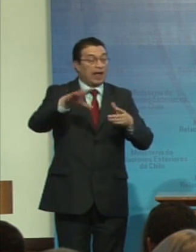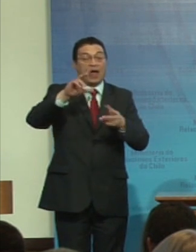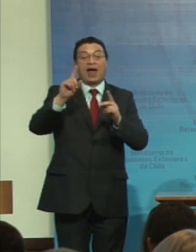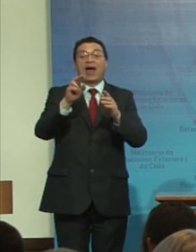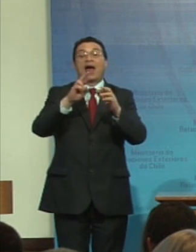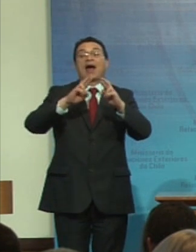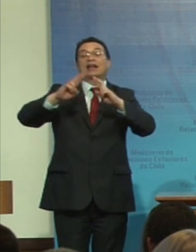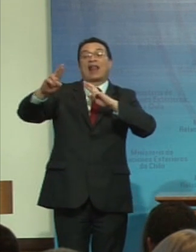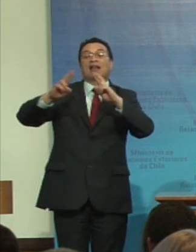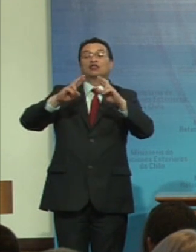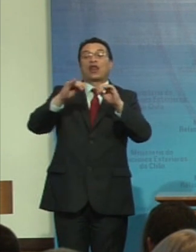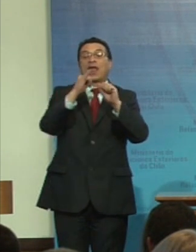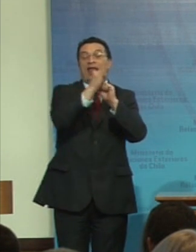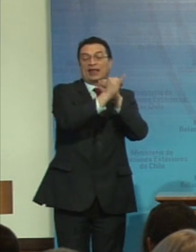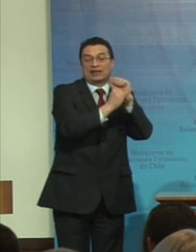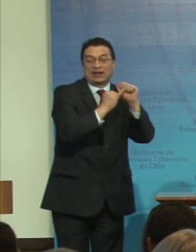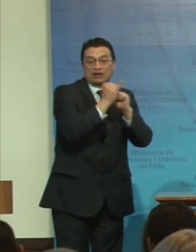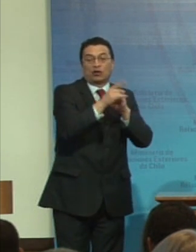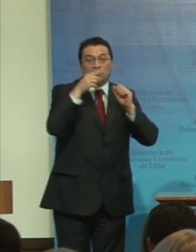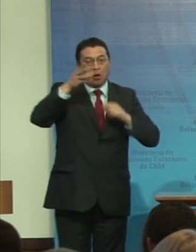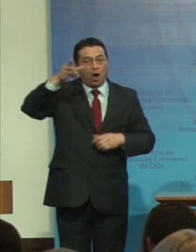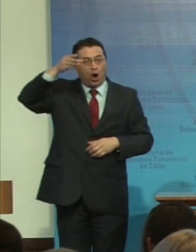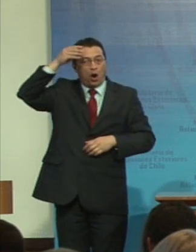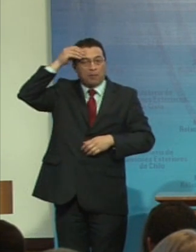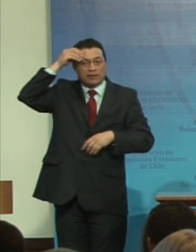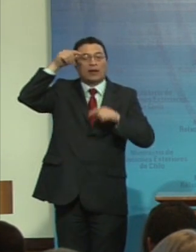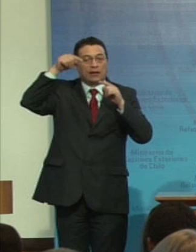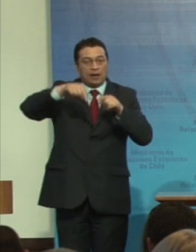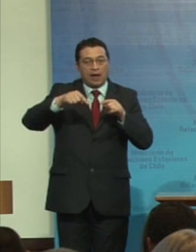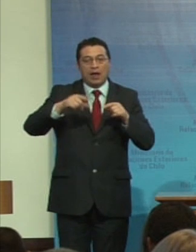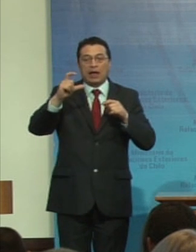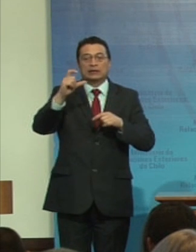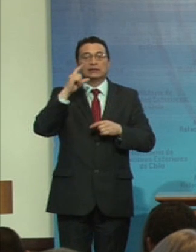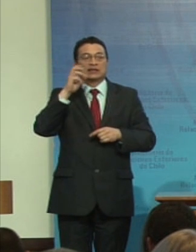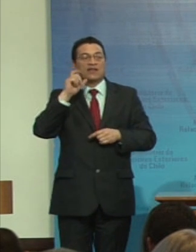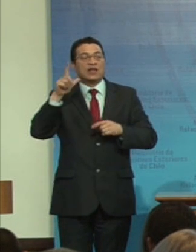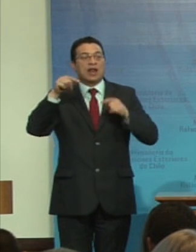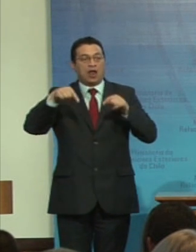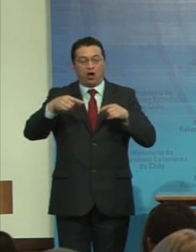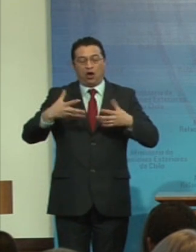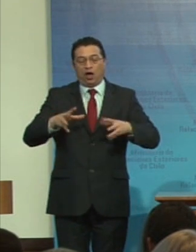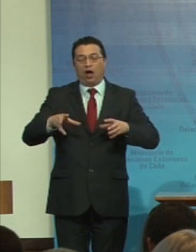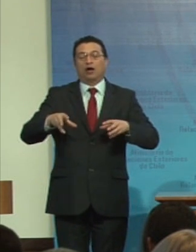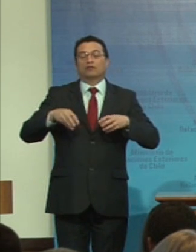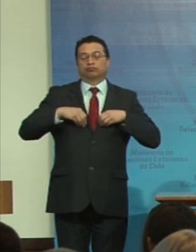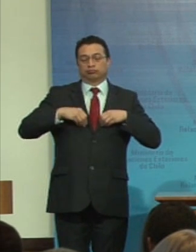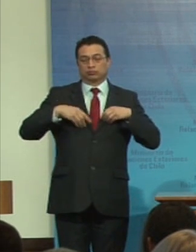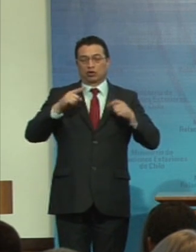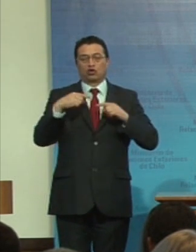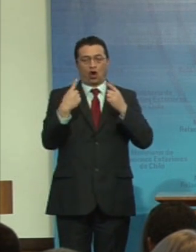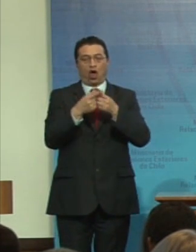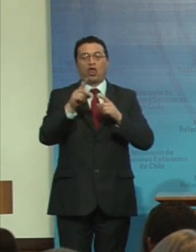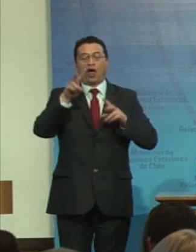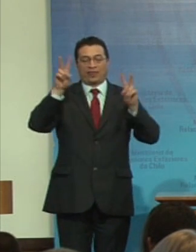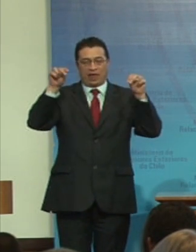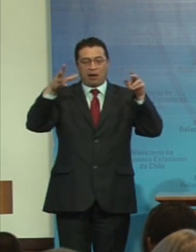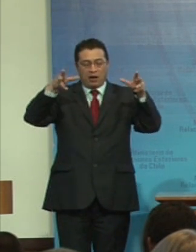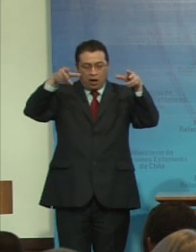internacionales que han comprendido el factor de esta sociedad civil empoderada hoy día de los distintos temas.